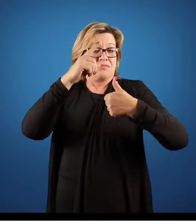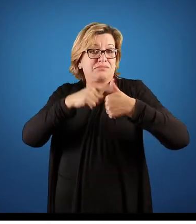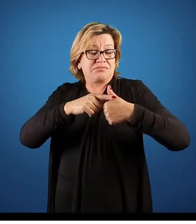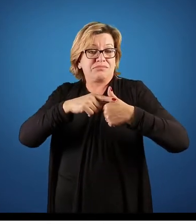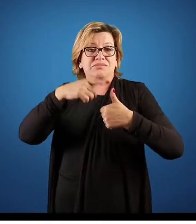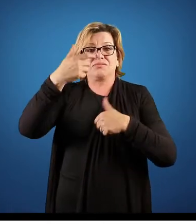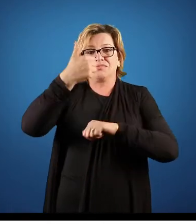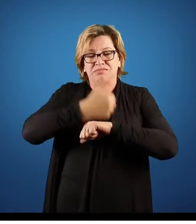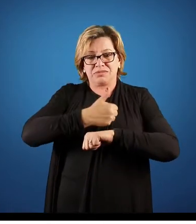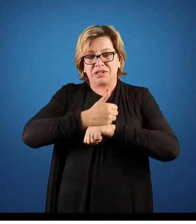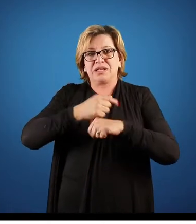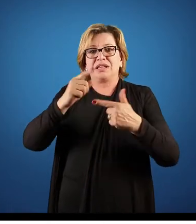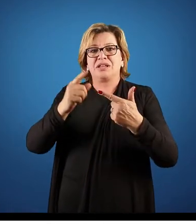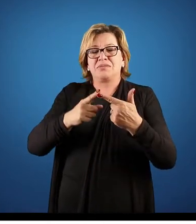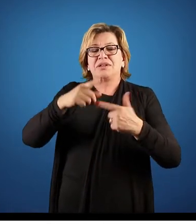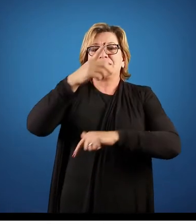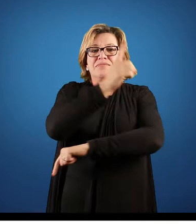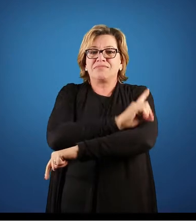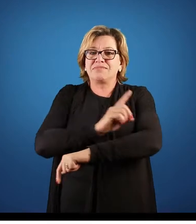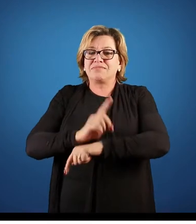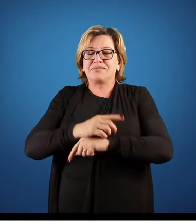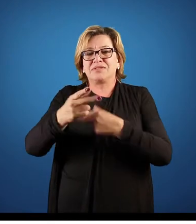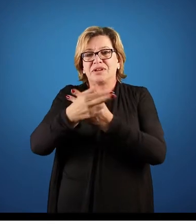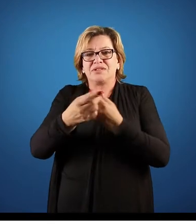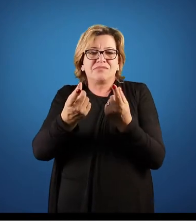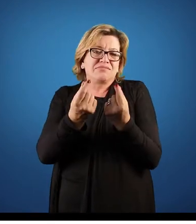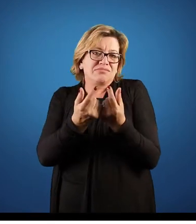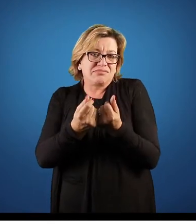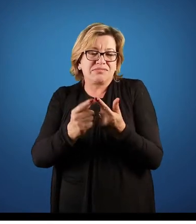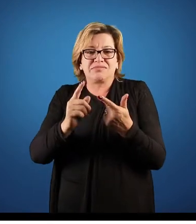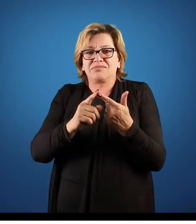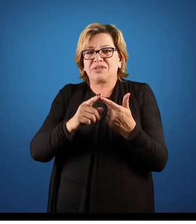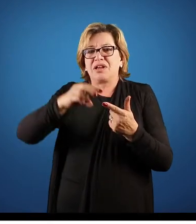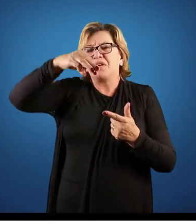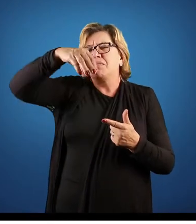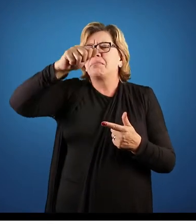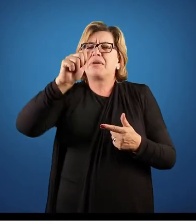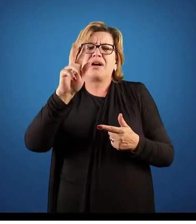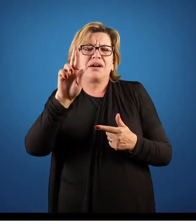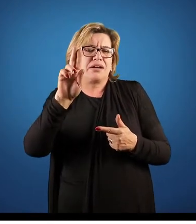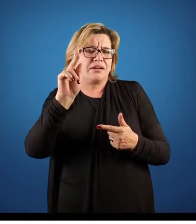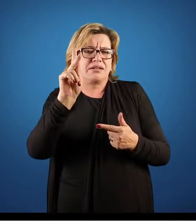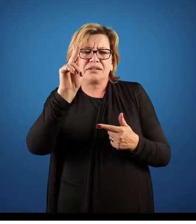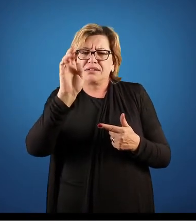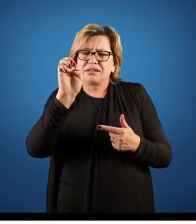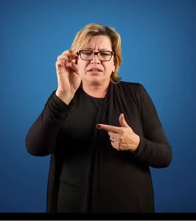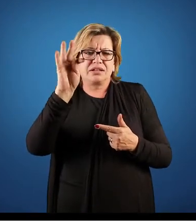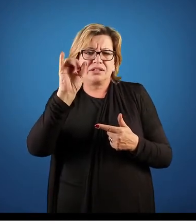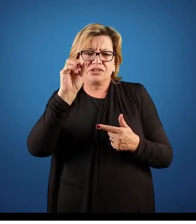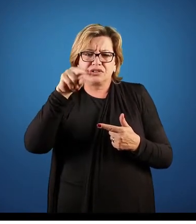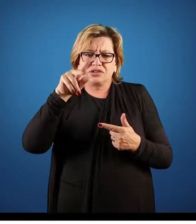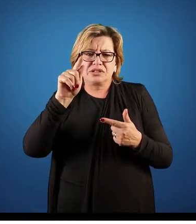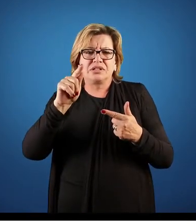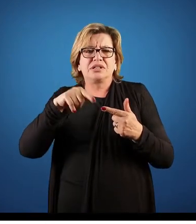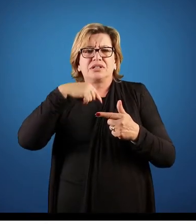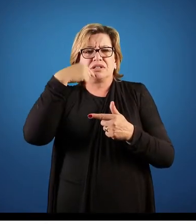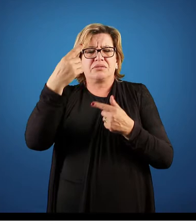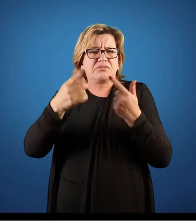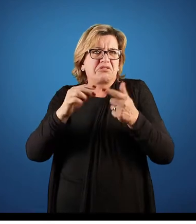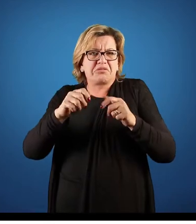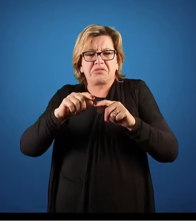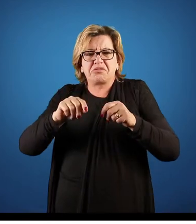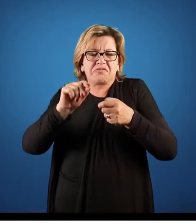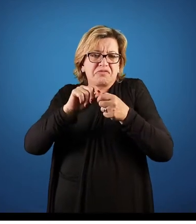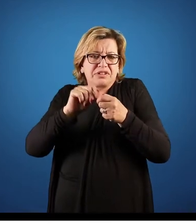departamentos, financeiro, marketing, vou ter a parte de produção, a parte